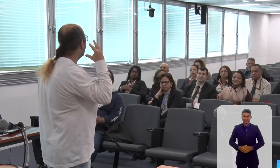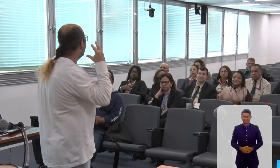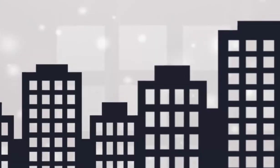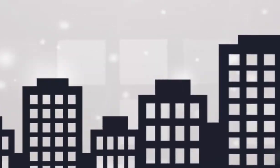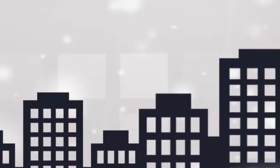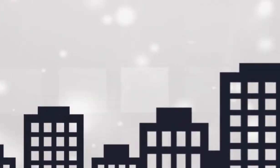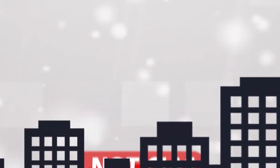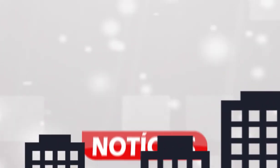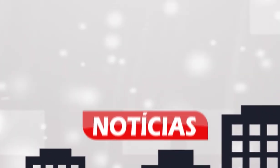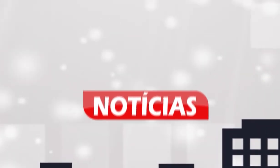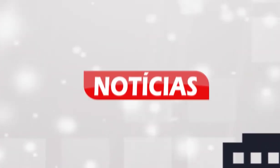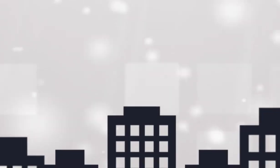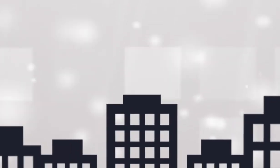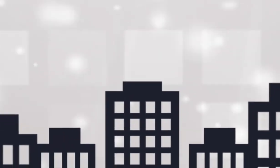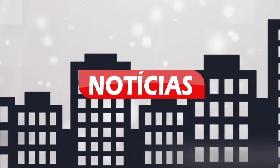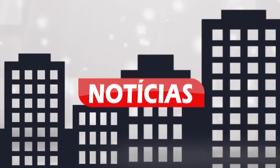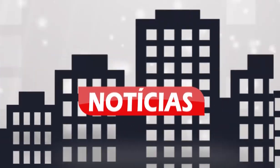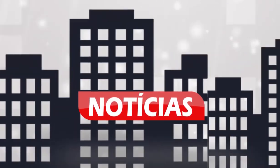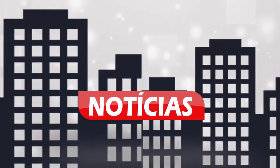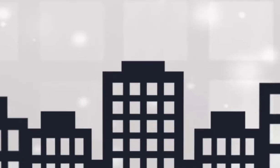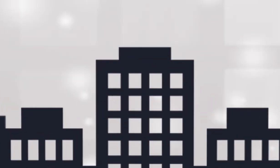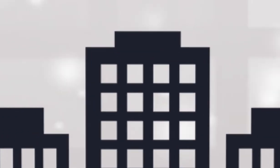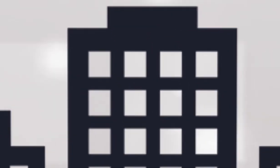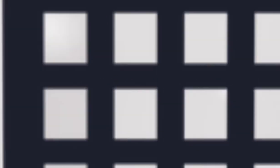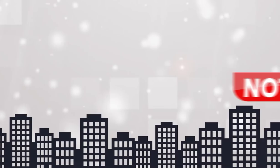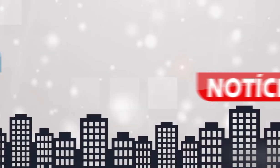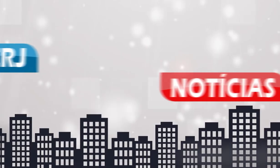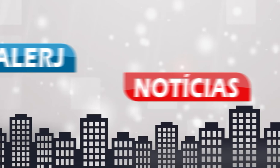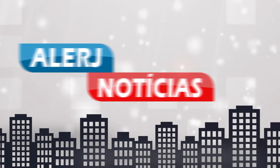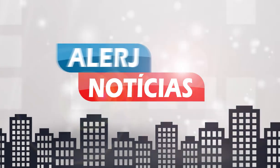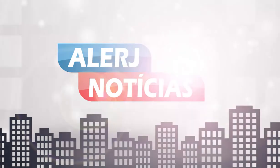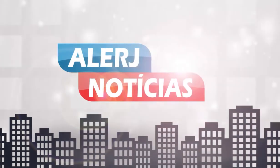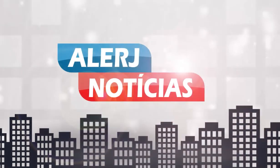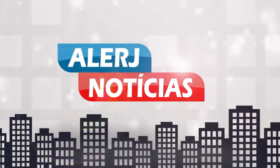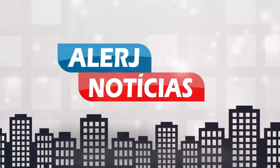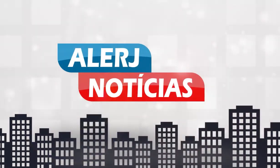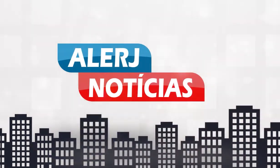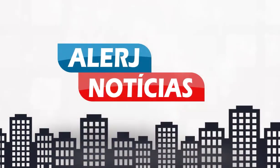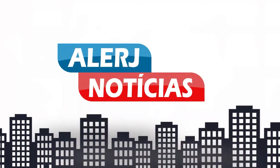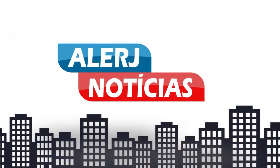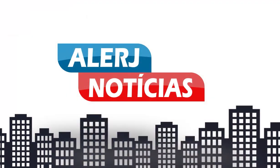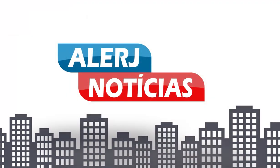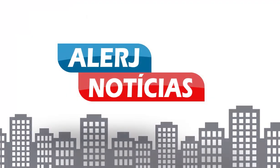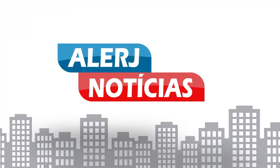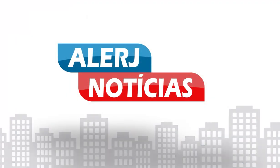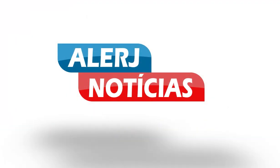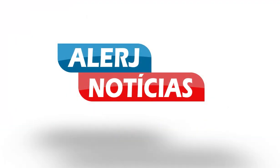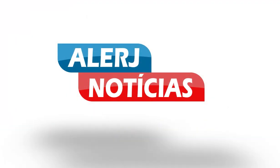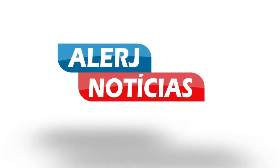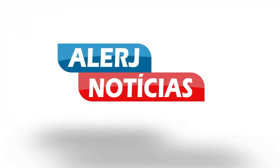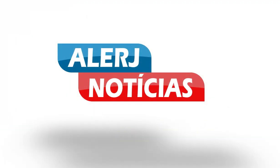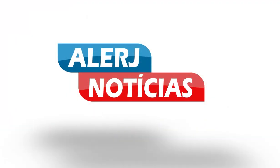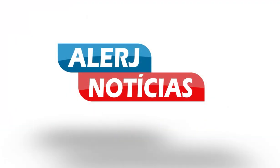O curso a horária de presencial. O curso carga horas, o tem tem